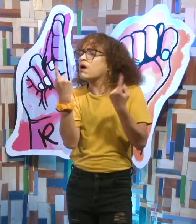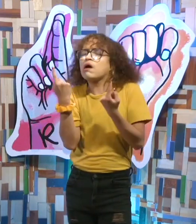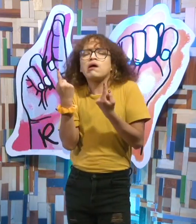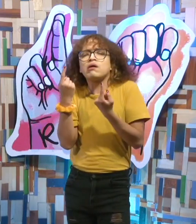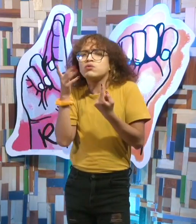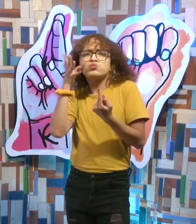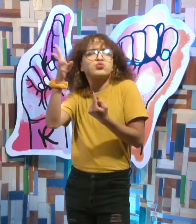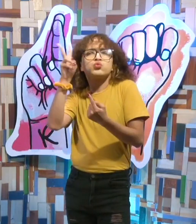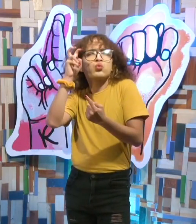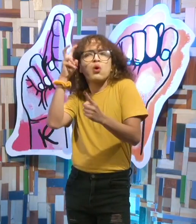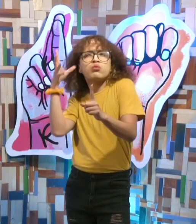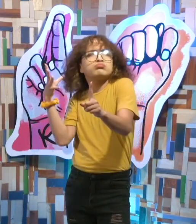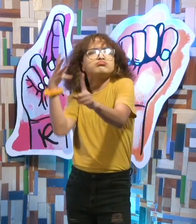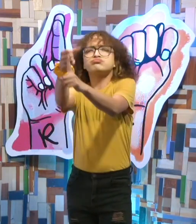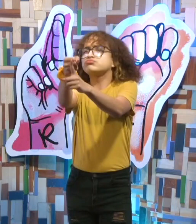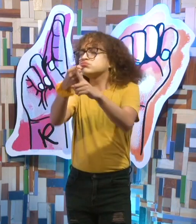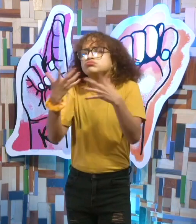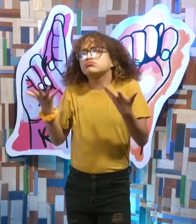los sueños?